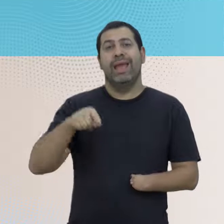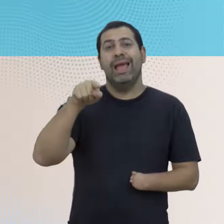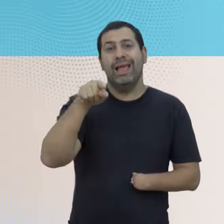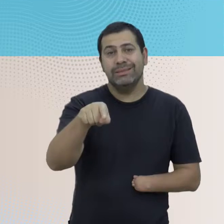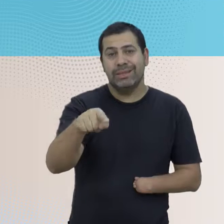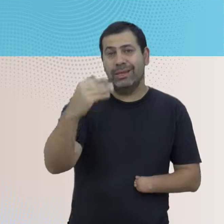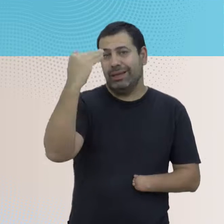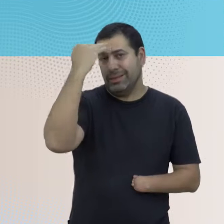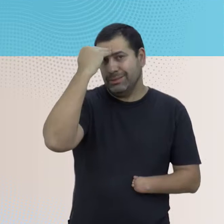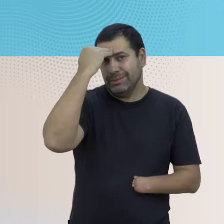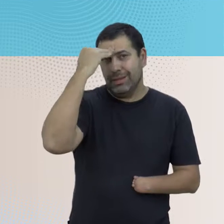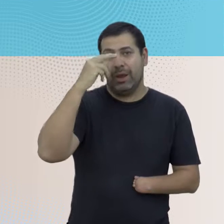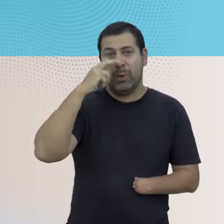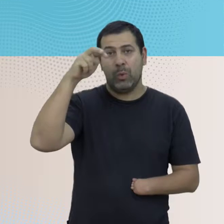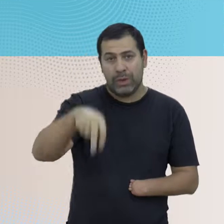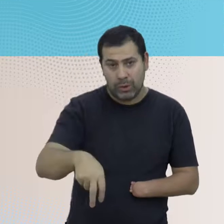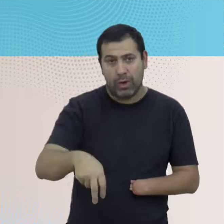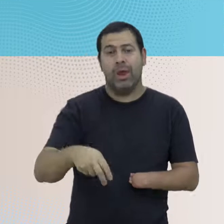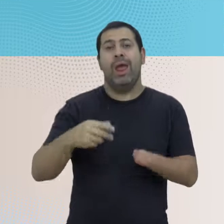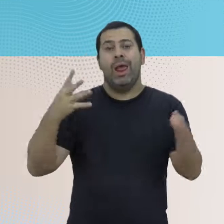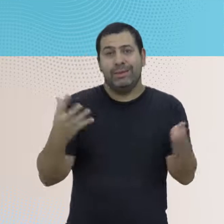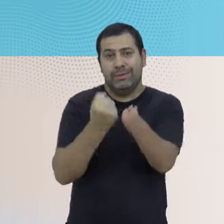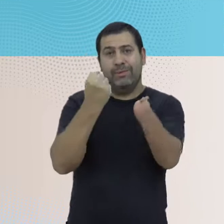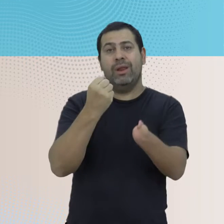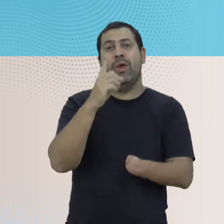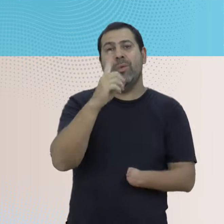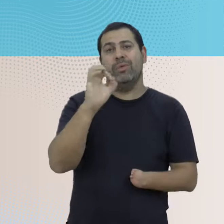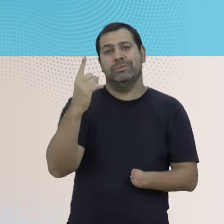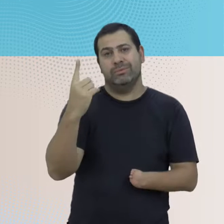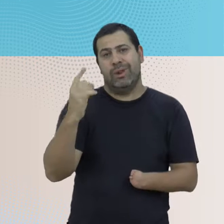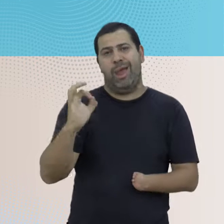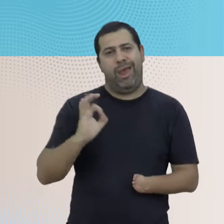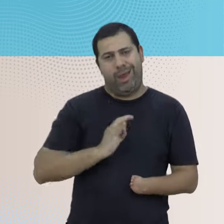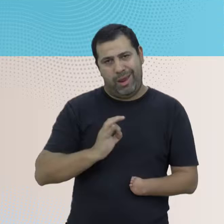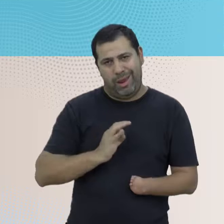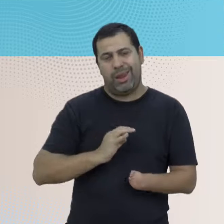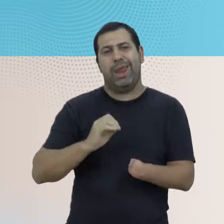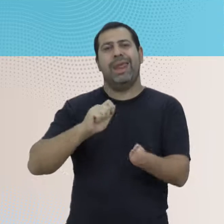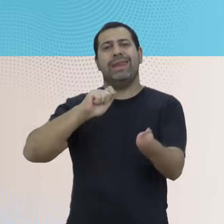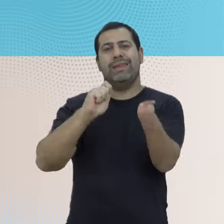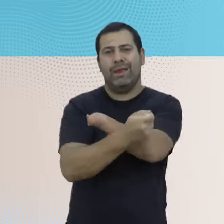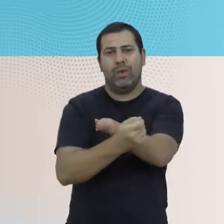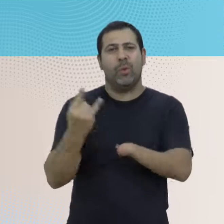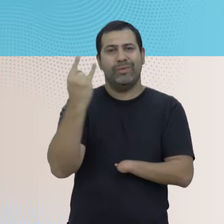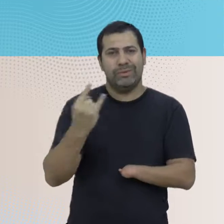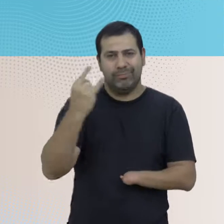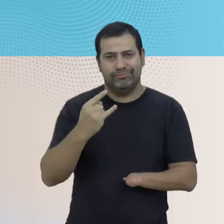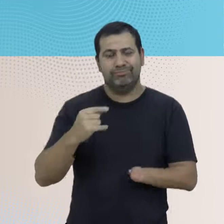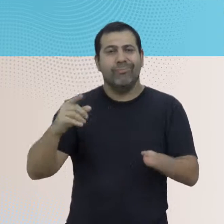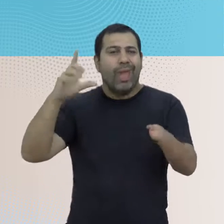15 de junio, a 101 años de la Reforma Universitaria.